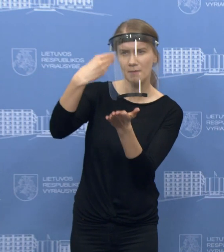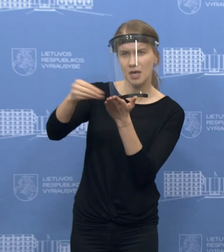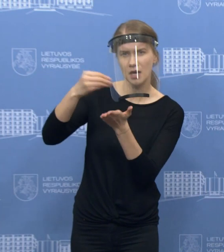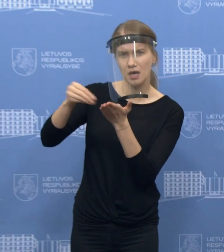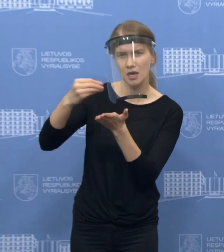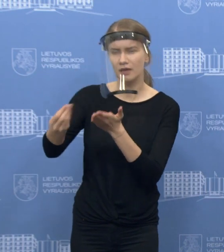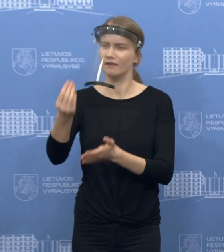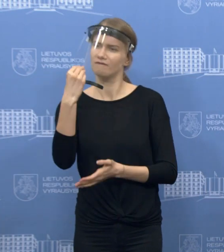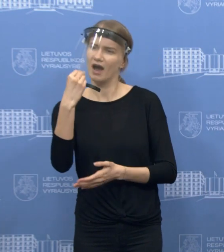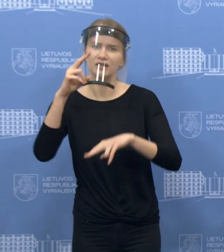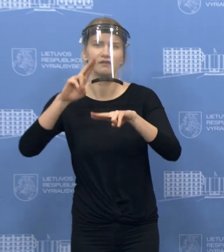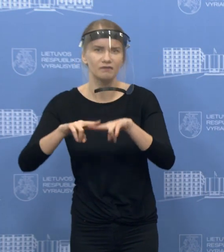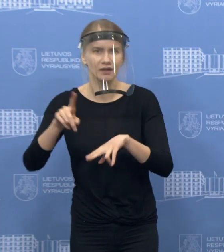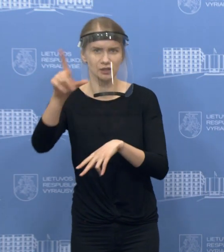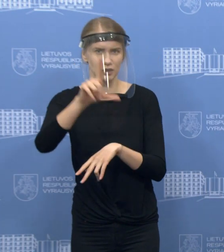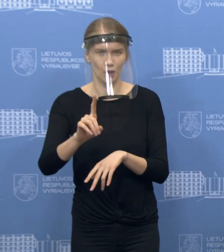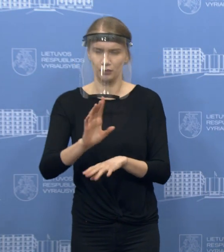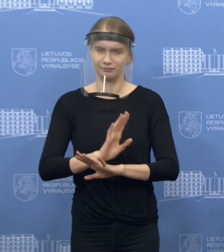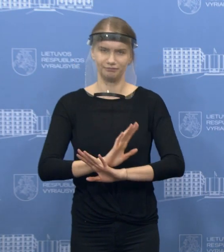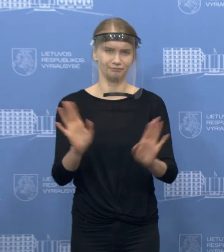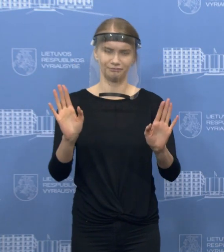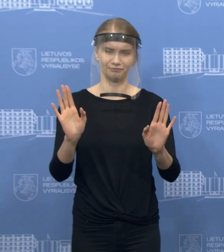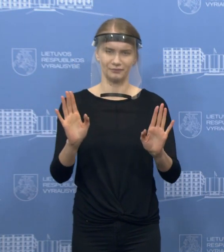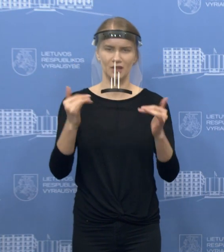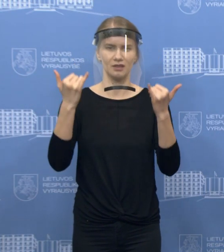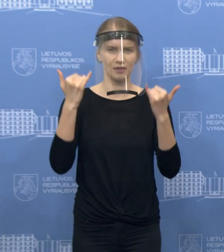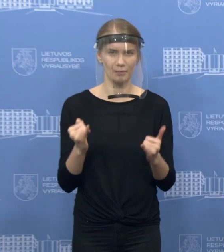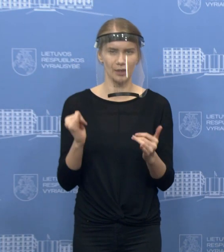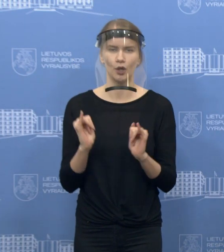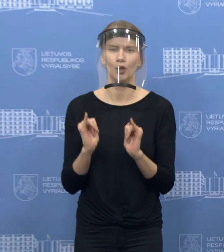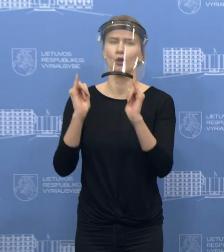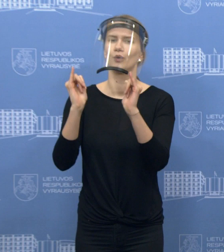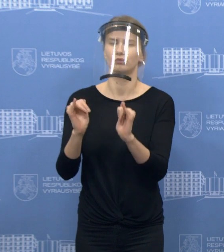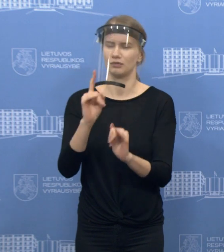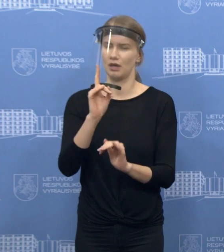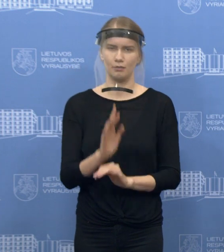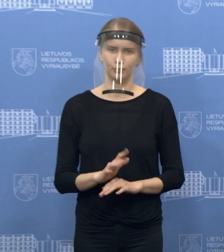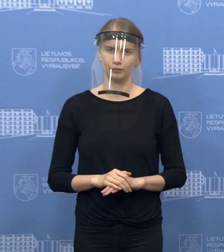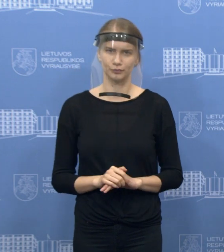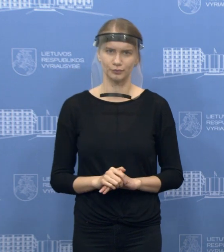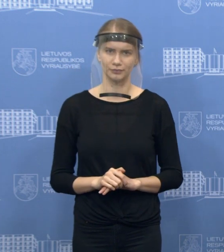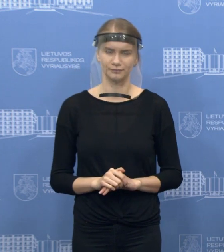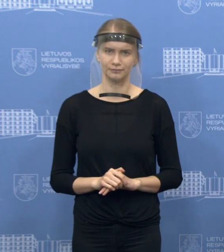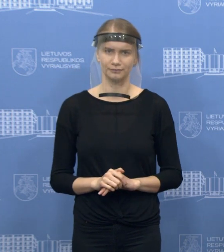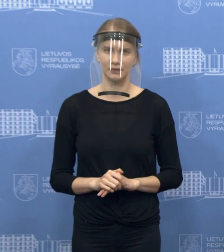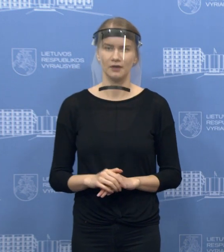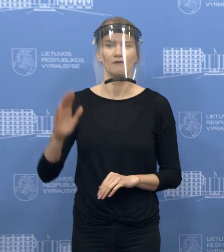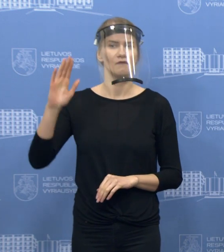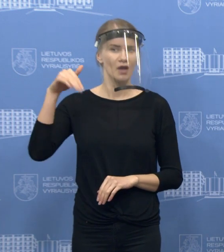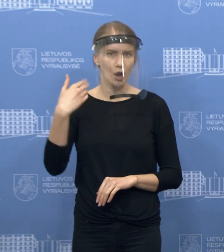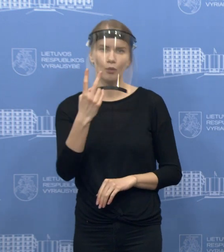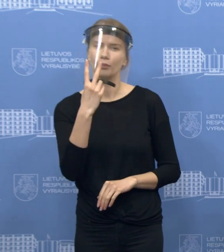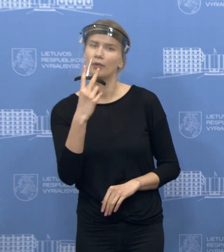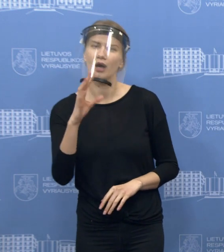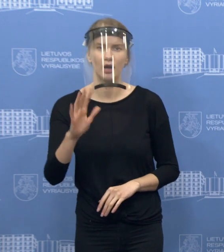restoranų, kavinių verslą, dėje, kol kas tokio palenkvinimo mes nenumatome, o tai galėtų būti vėliau ir jeigu